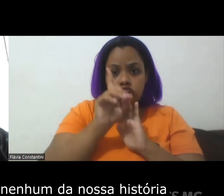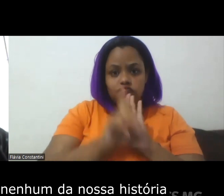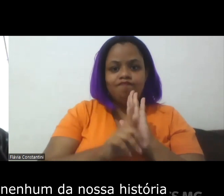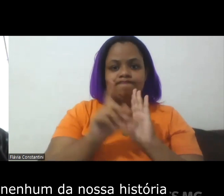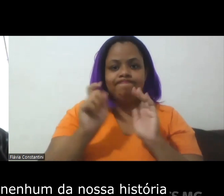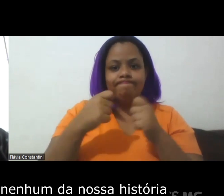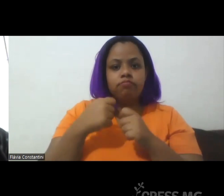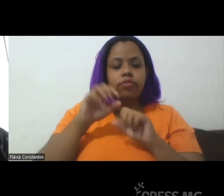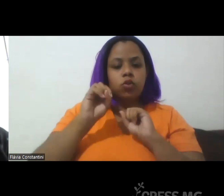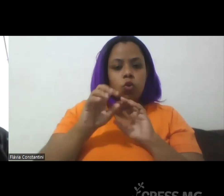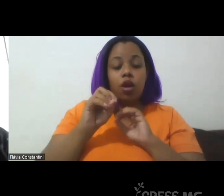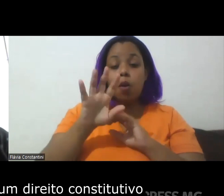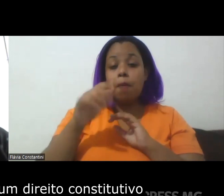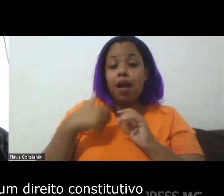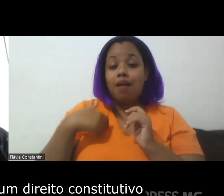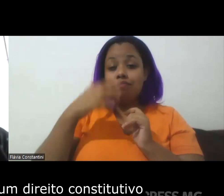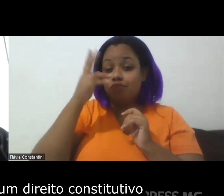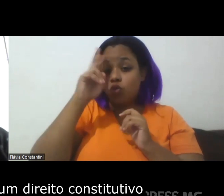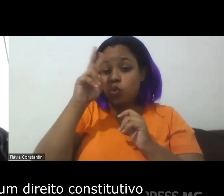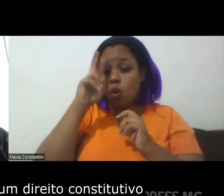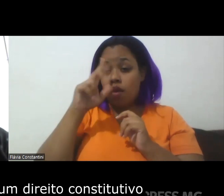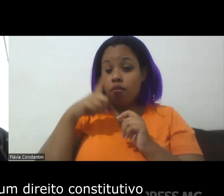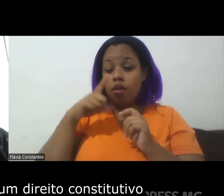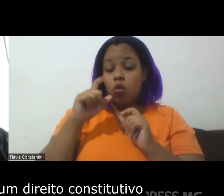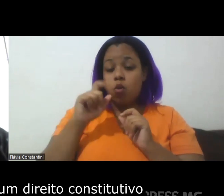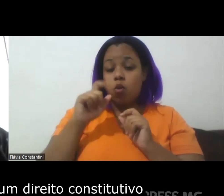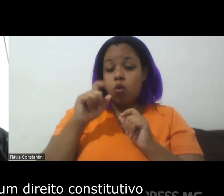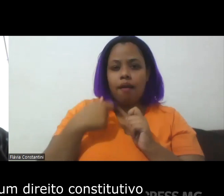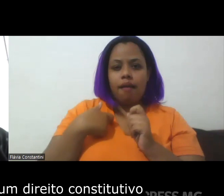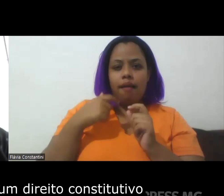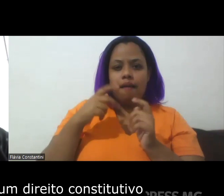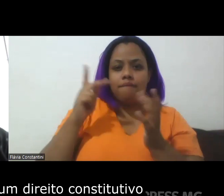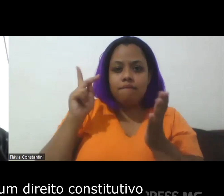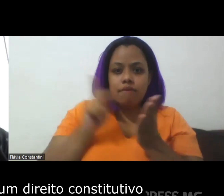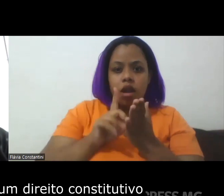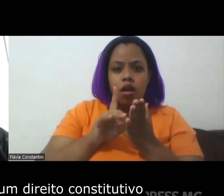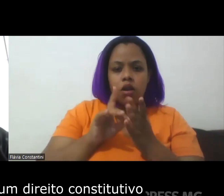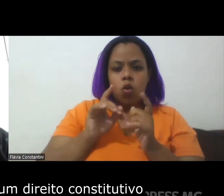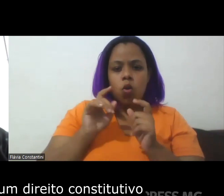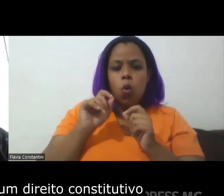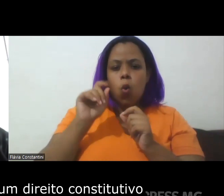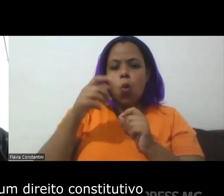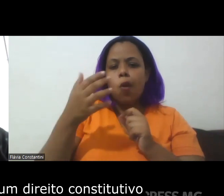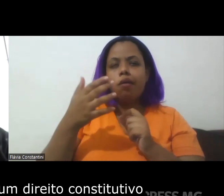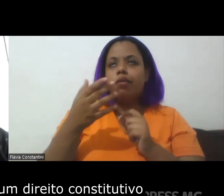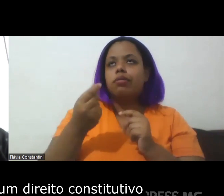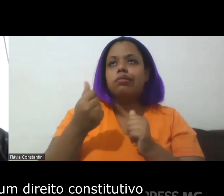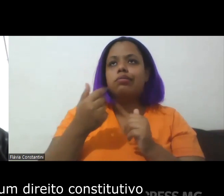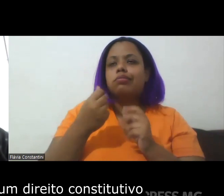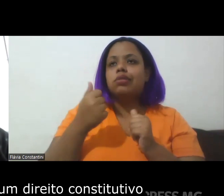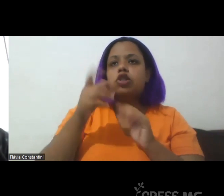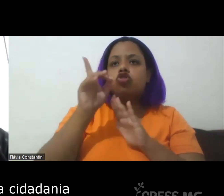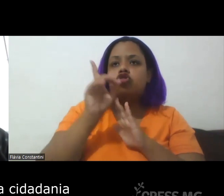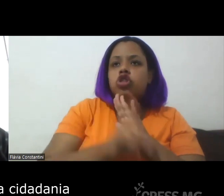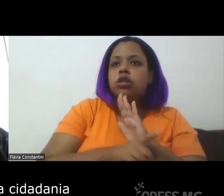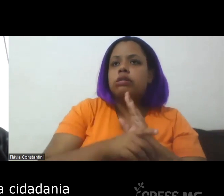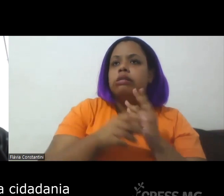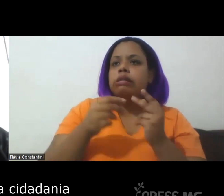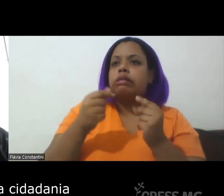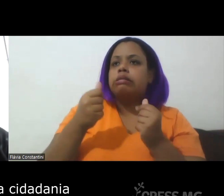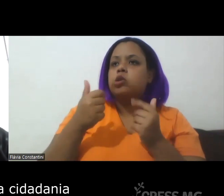nossa história, foi efetivado como um direito constitutivo